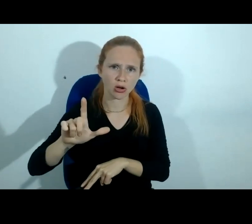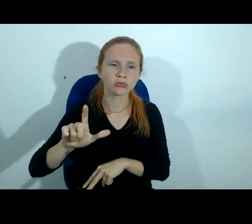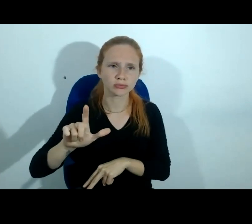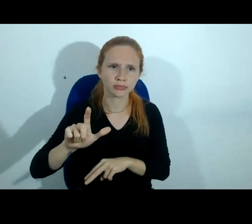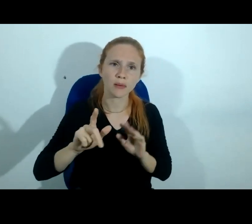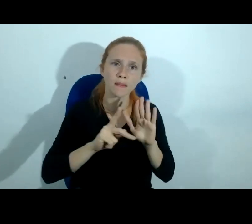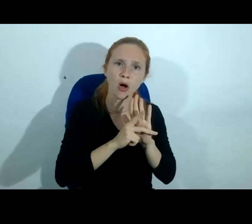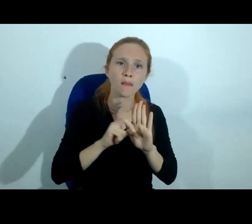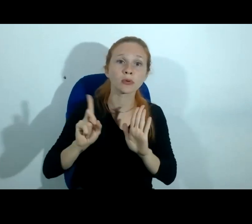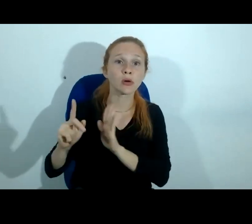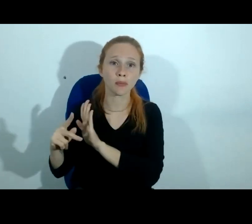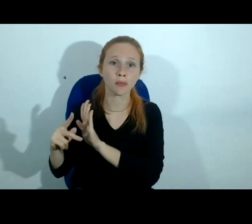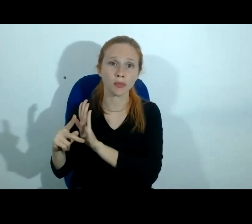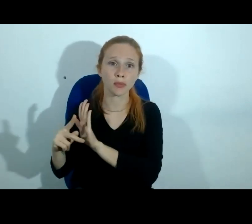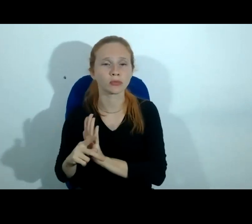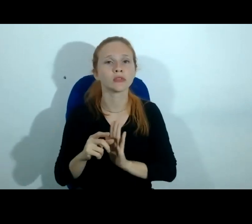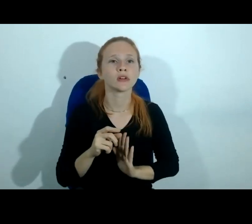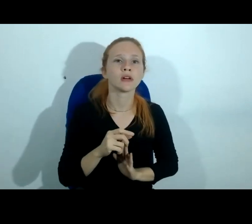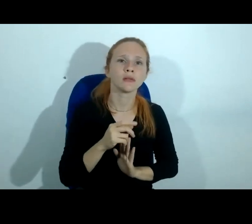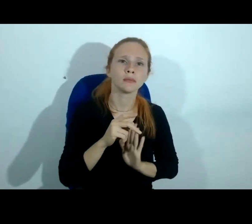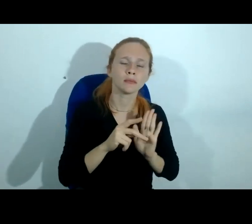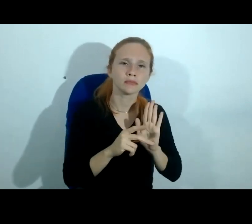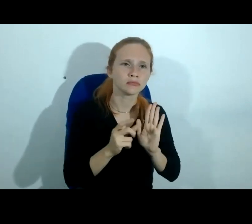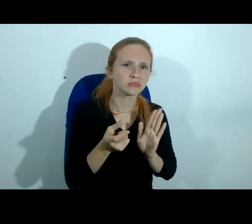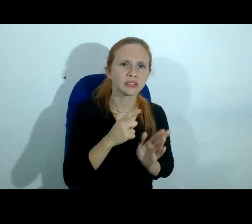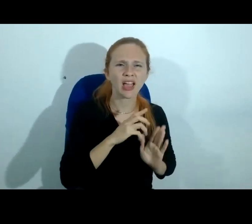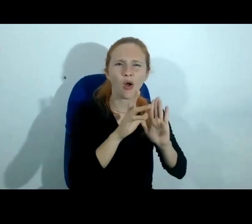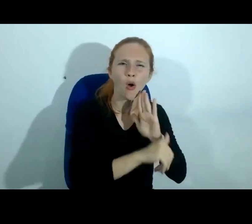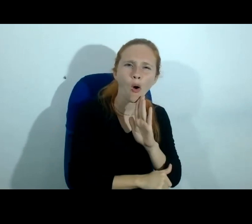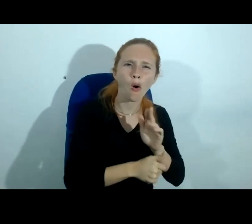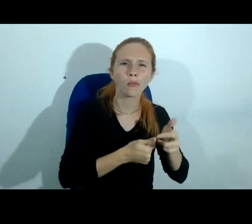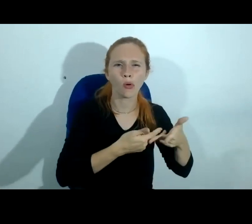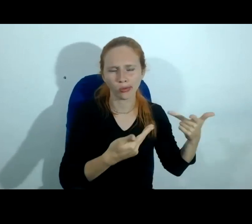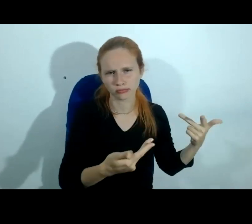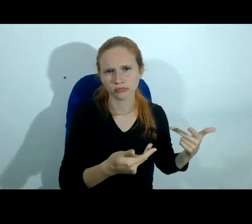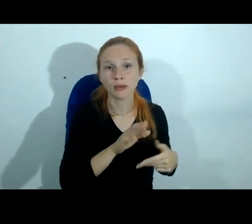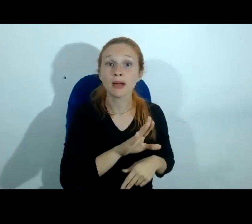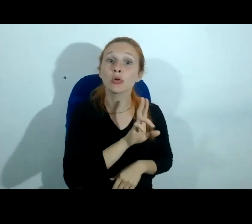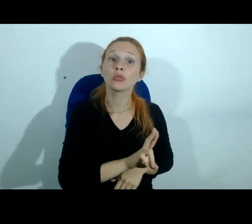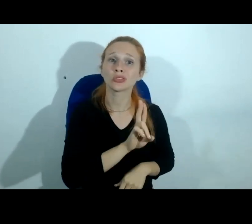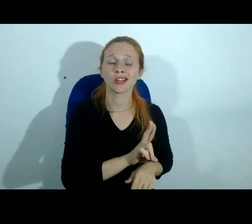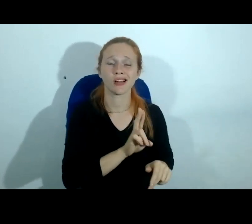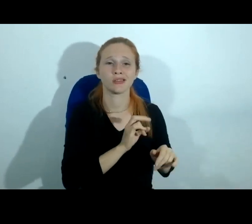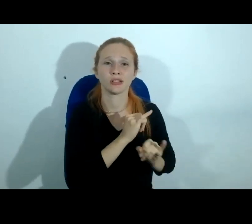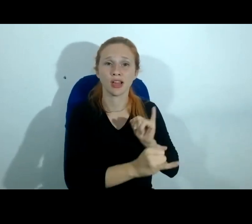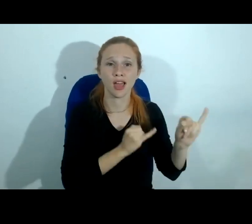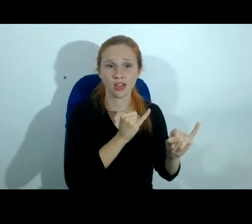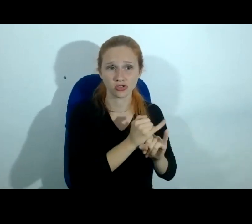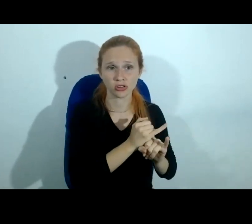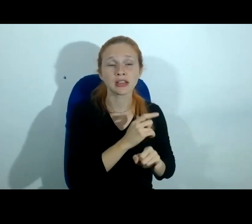crimes comuns tradicionais um furto um estelionato mas através do uso da informática mas nós temos os crimes